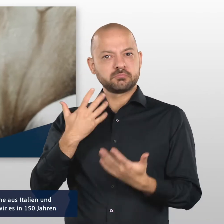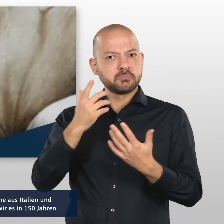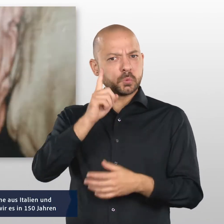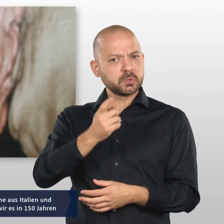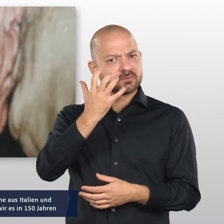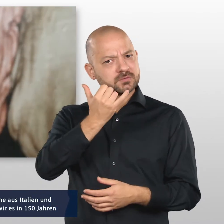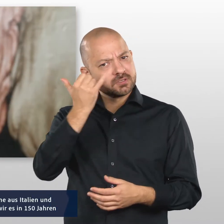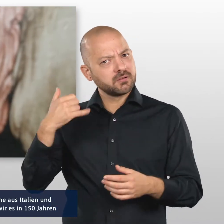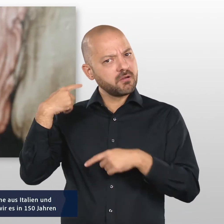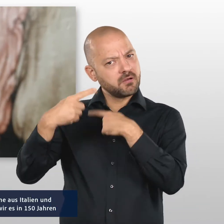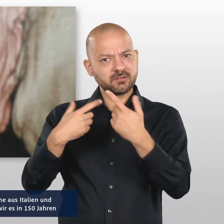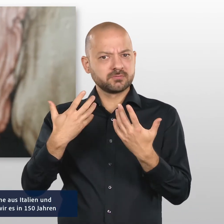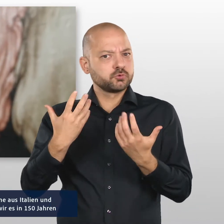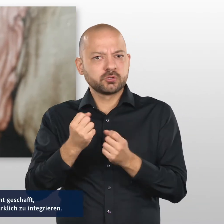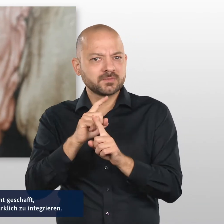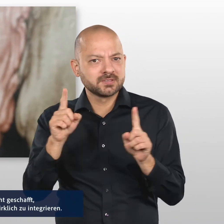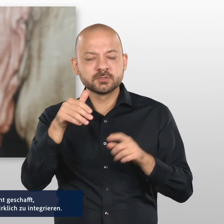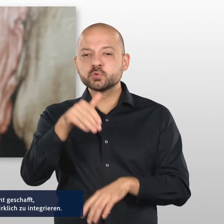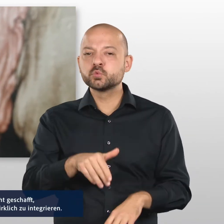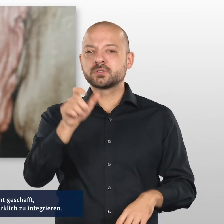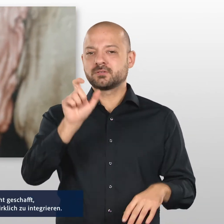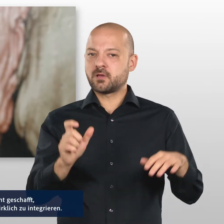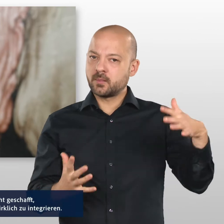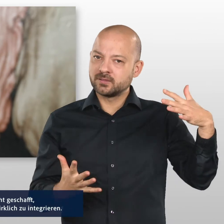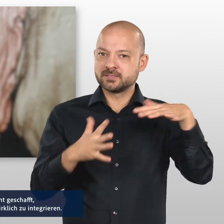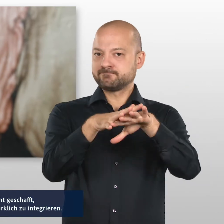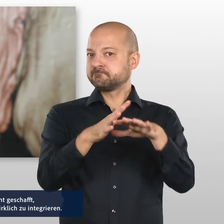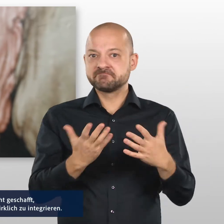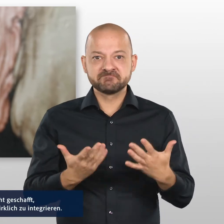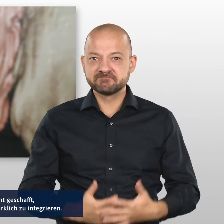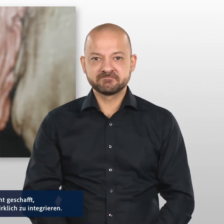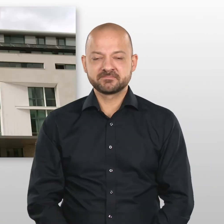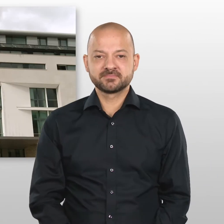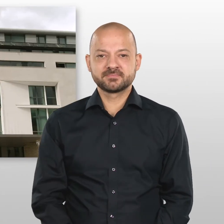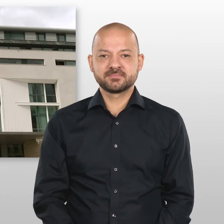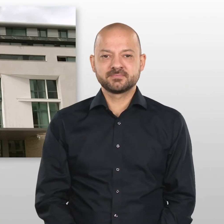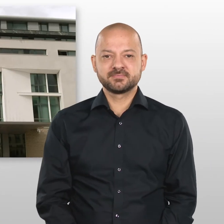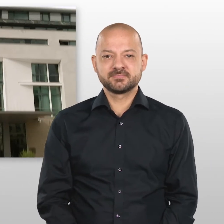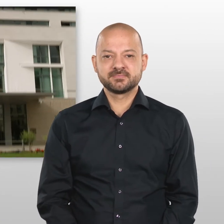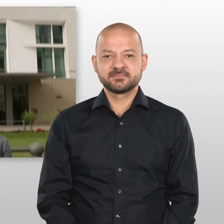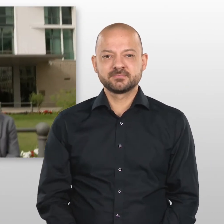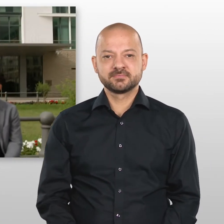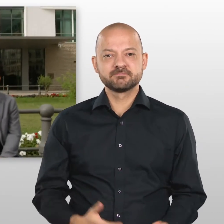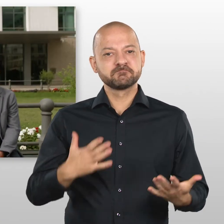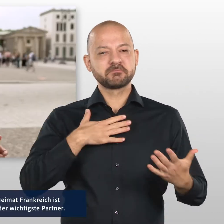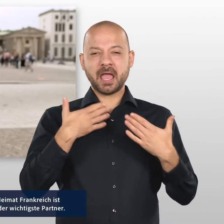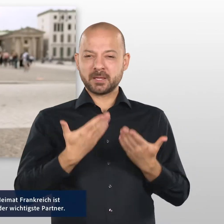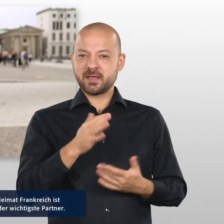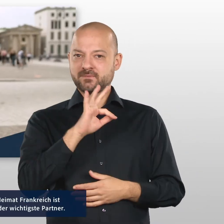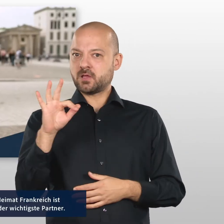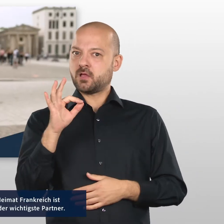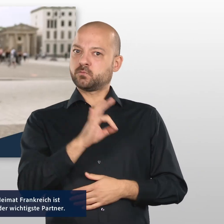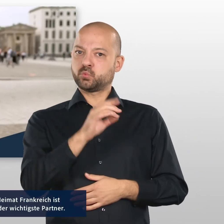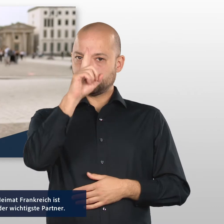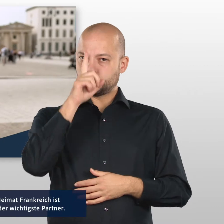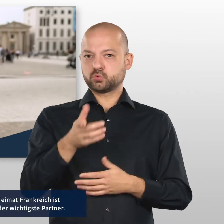Italien und da haben wir es in 150 Jahren nicht geschafft, Süditalien wirklich zu integrieren. Für meine Heimat